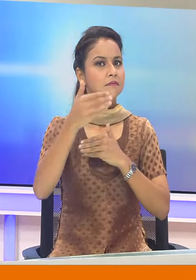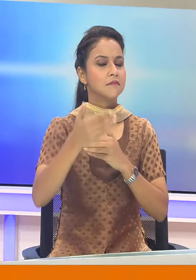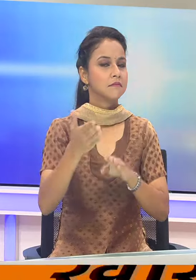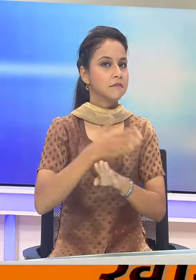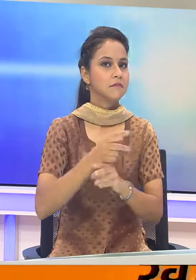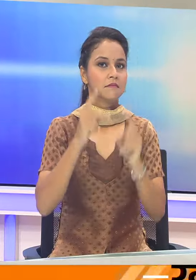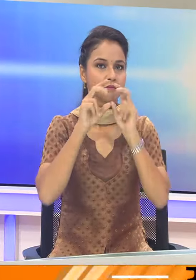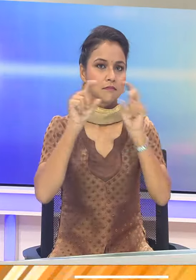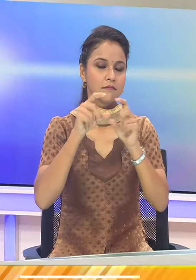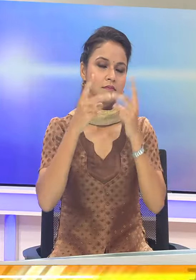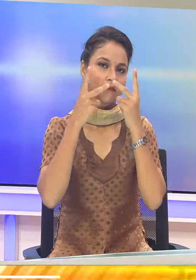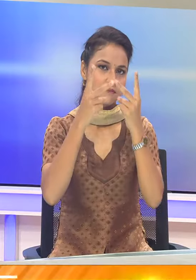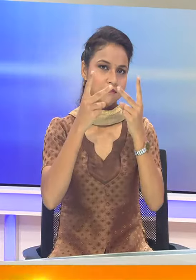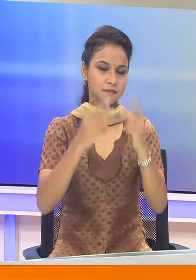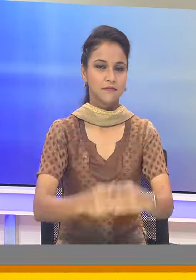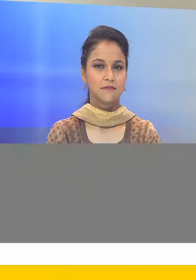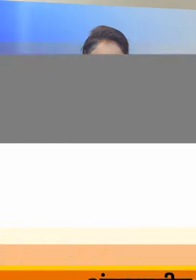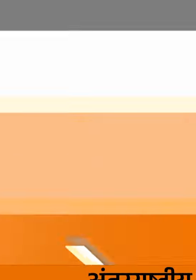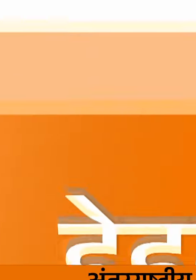एक नजर सुर्खियों की तरफ